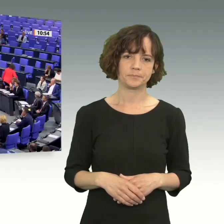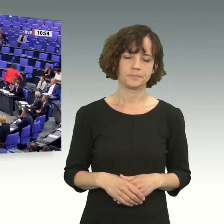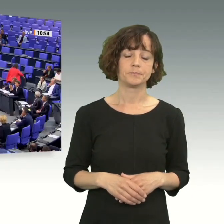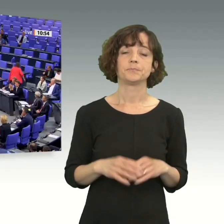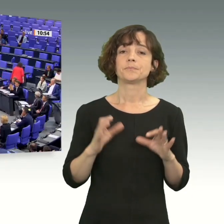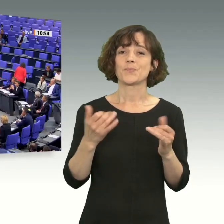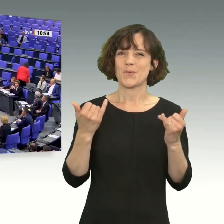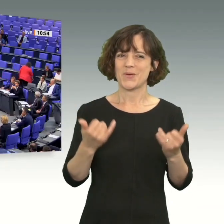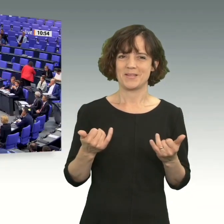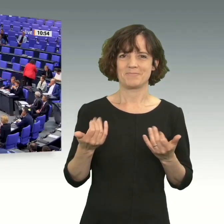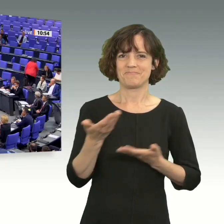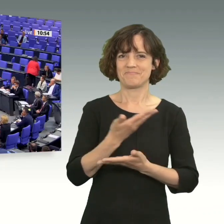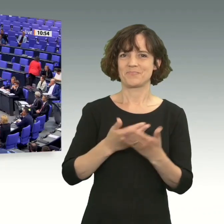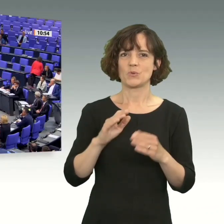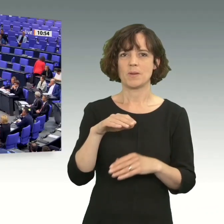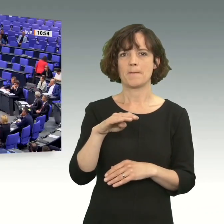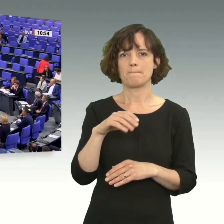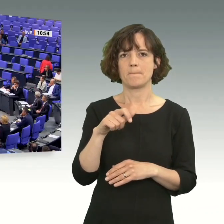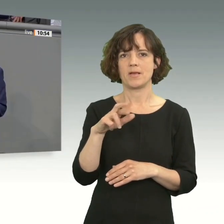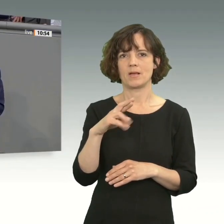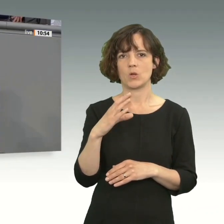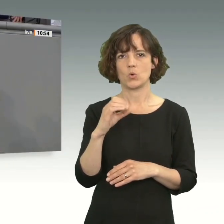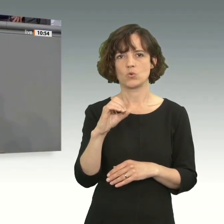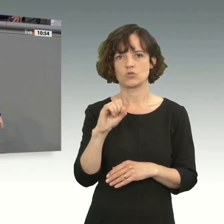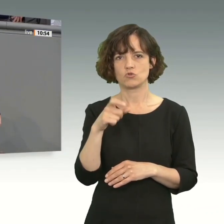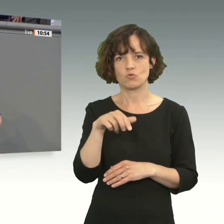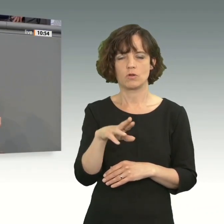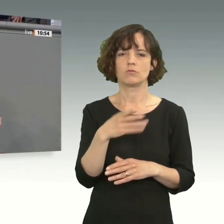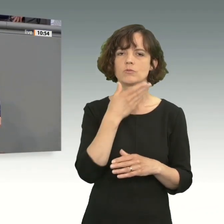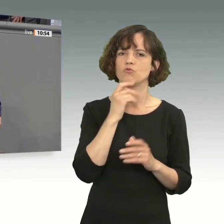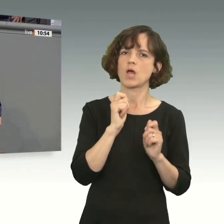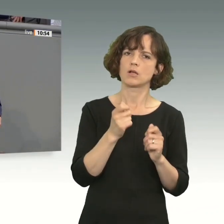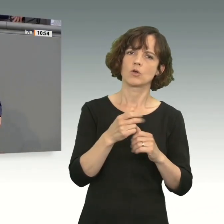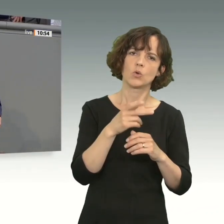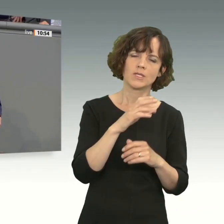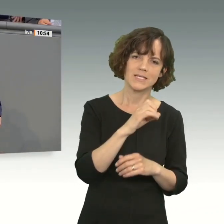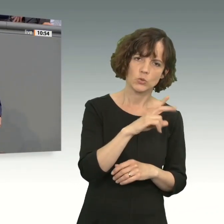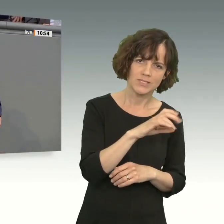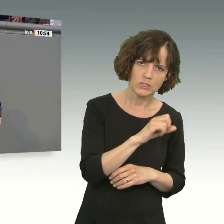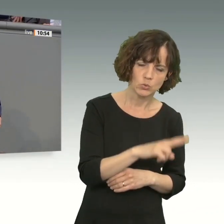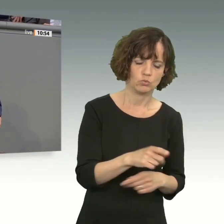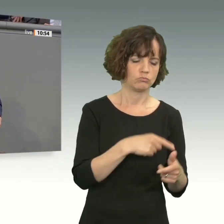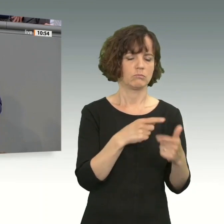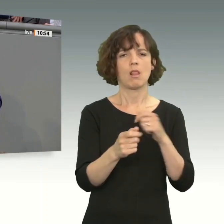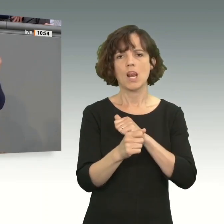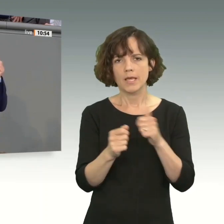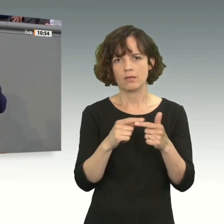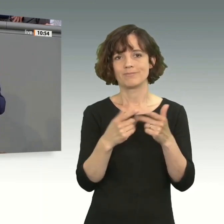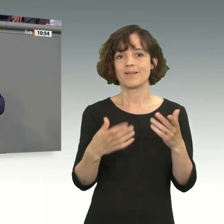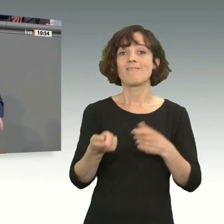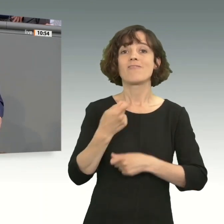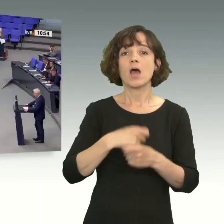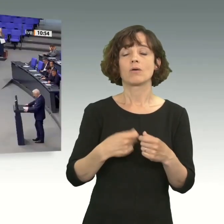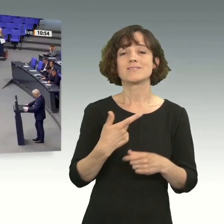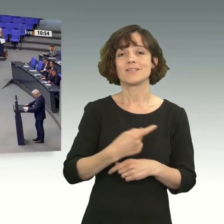Also, wir reden hier heute wieder mal über Mercosur. Da gibt es ja auch schöne Anträge von der Union, von der Linken etc. Die Verhandlungen haben 20